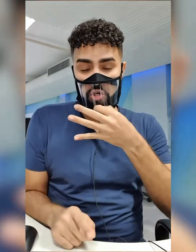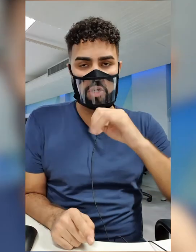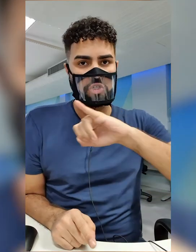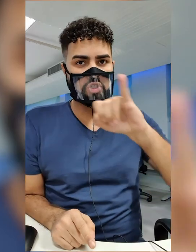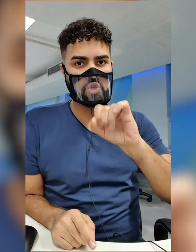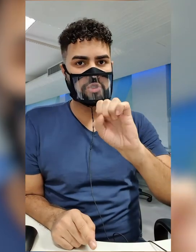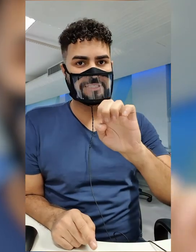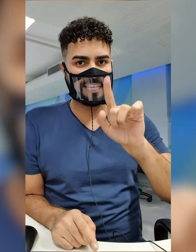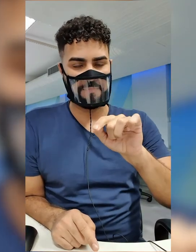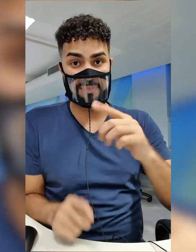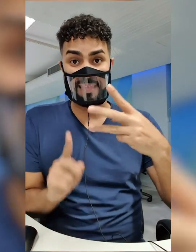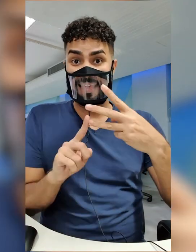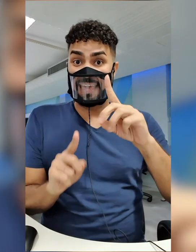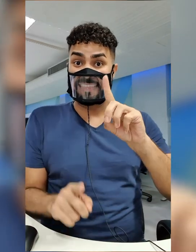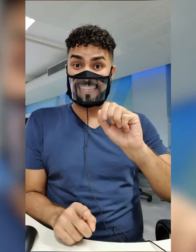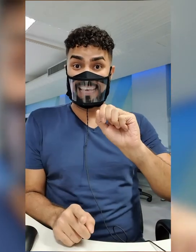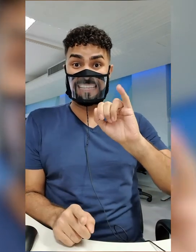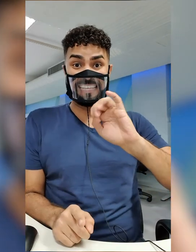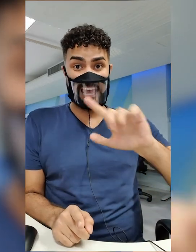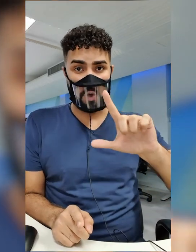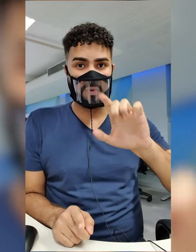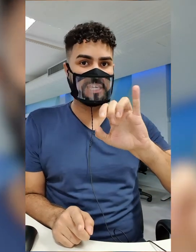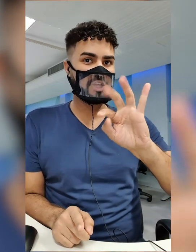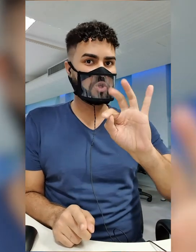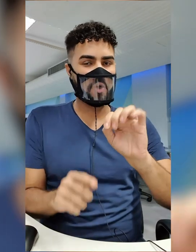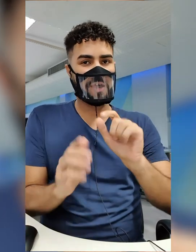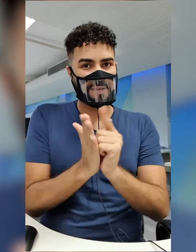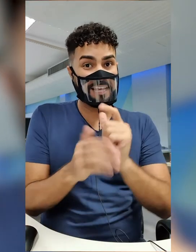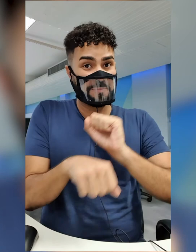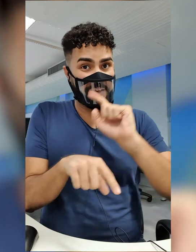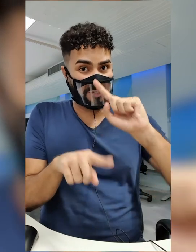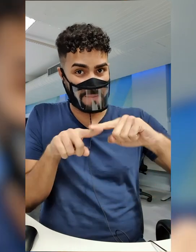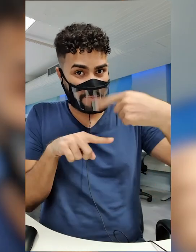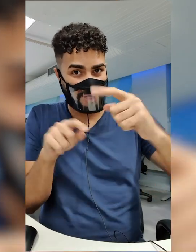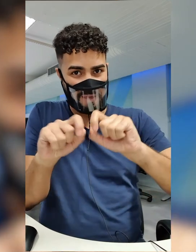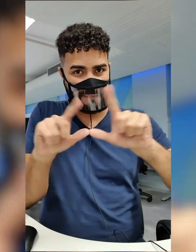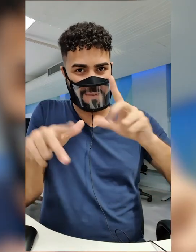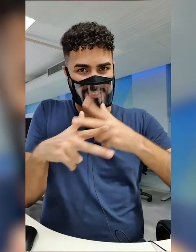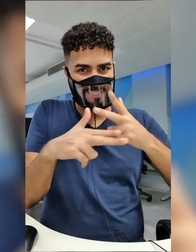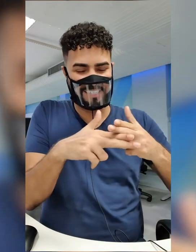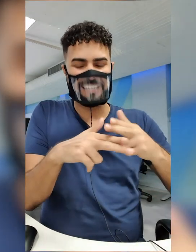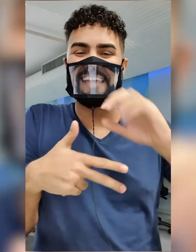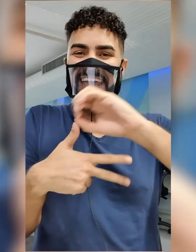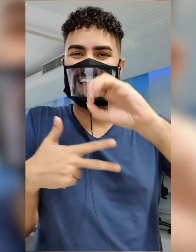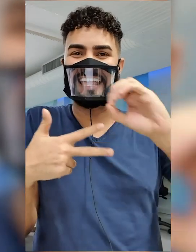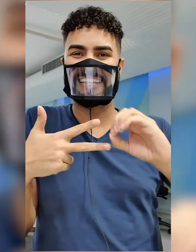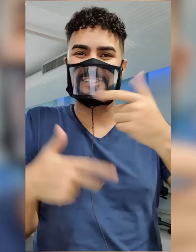Pardal. Eu sou Daniel Ito e espero você no próximo episódio da série Enem 2021.